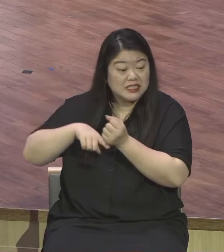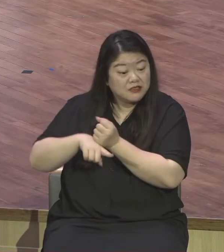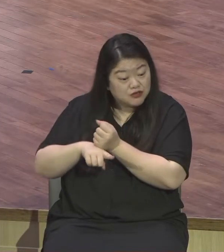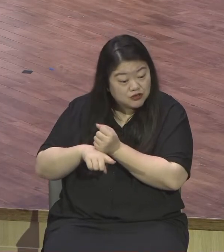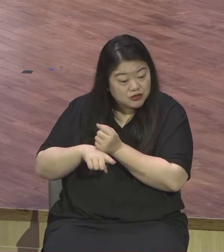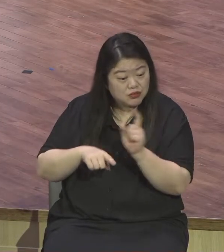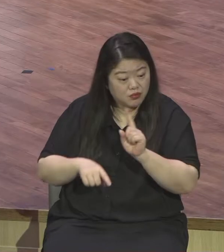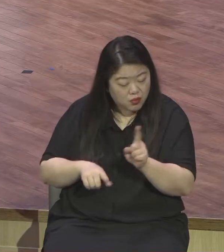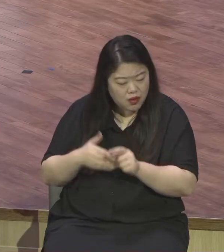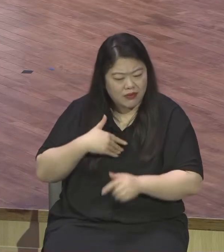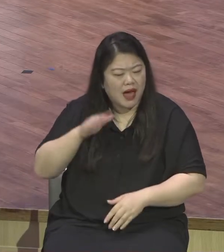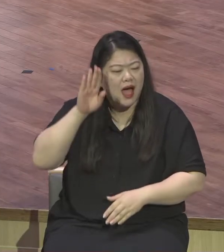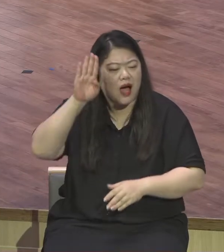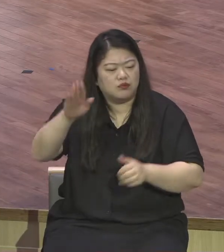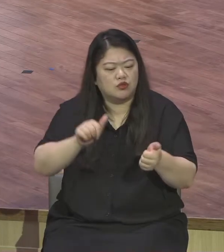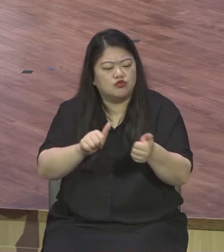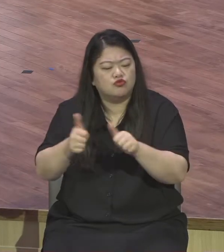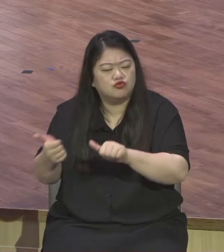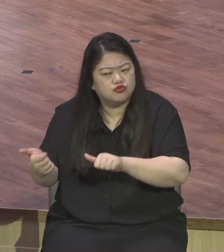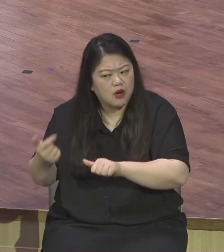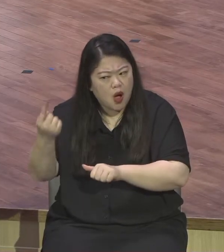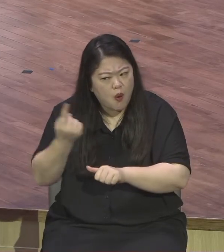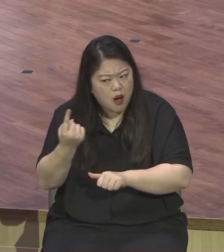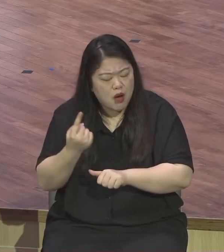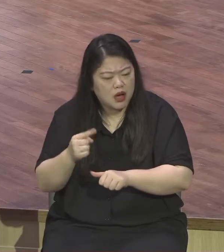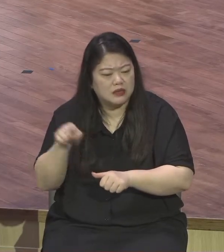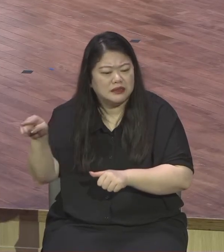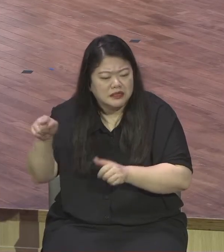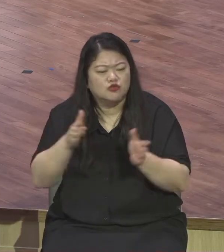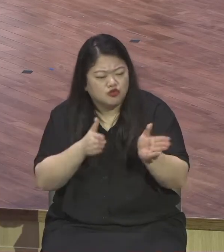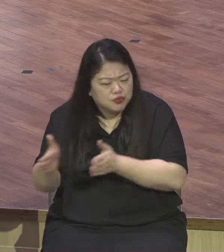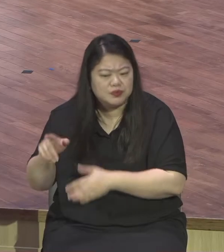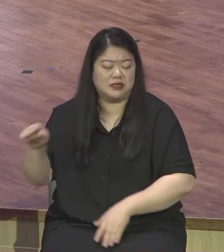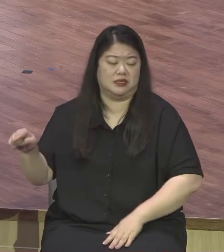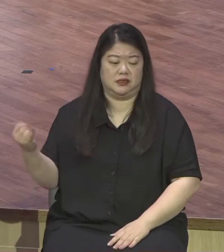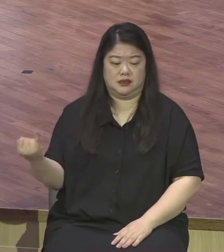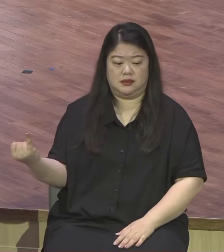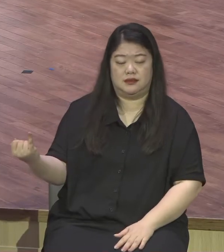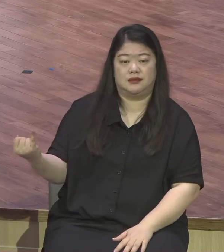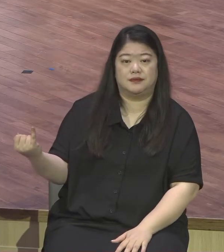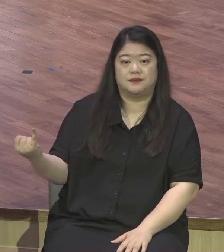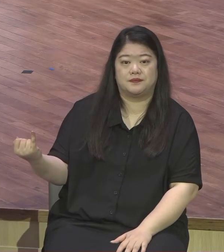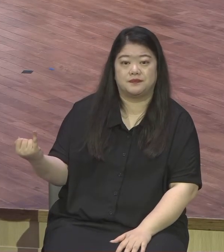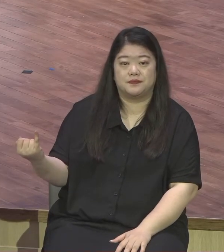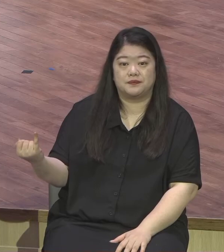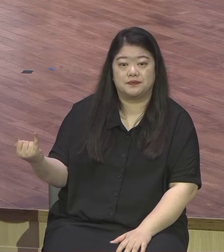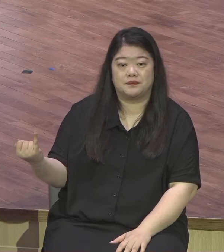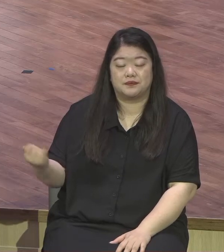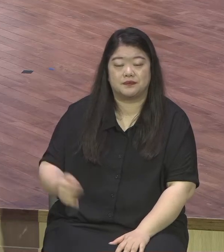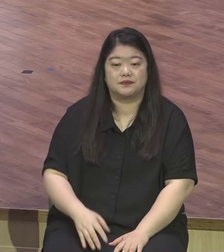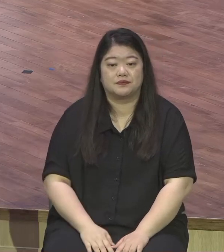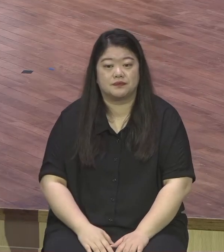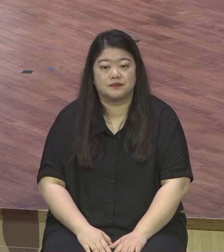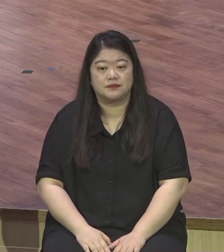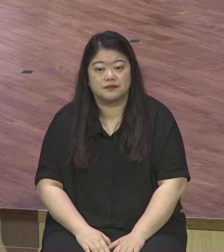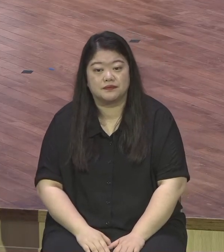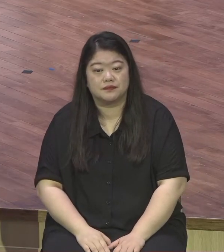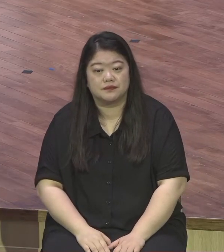예수님께서 마리아가 향유를 머리에 부은 사건에 대해서 아주 중요한 영적 의미를 부여합니다 이 여자가 내 몸에 향유를